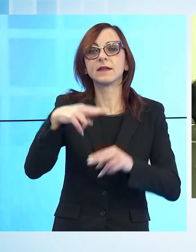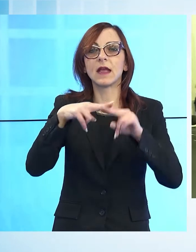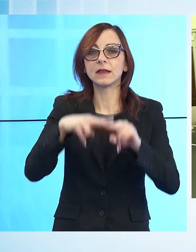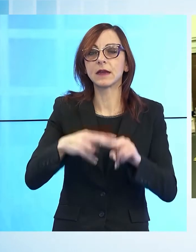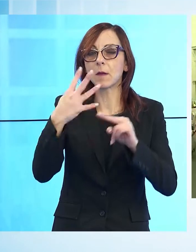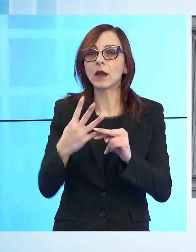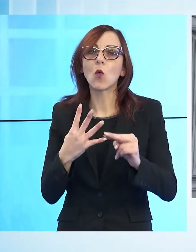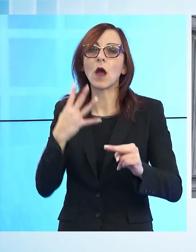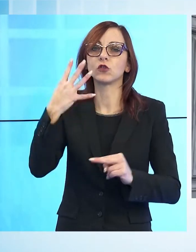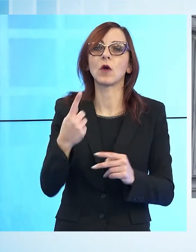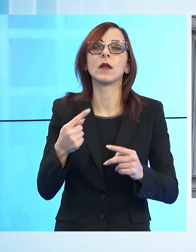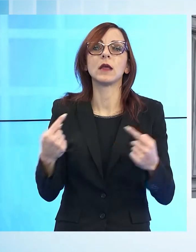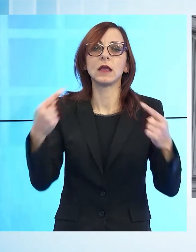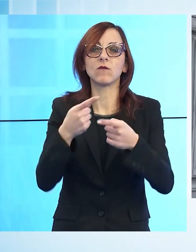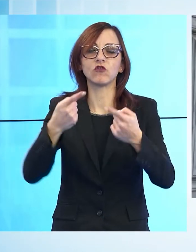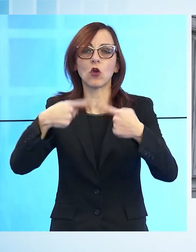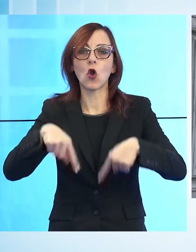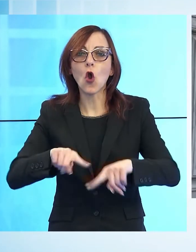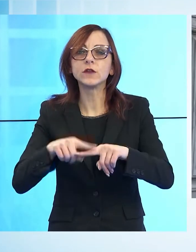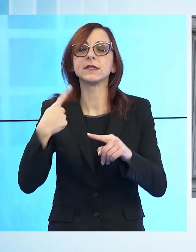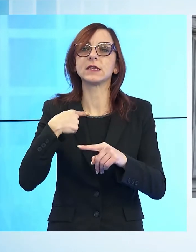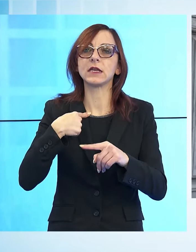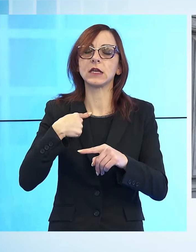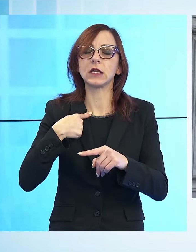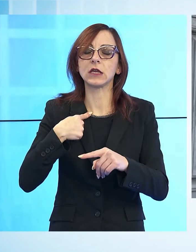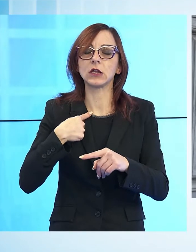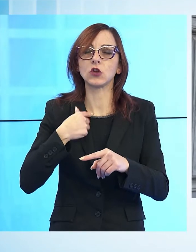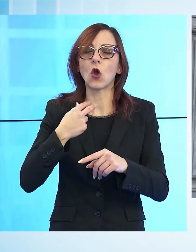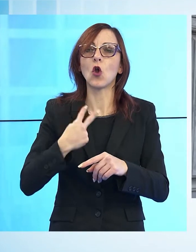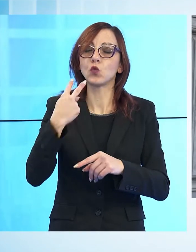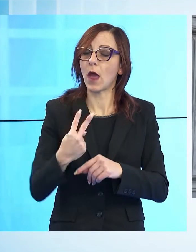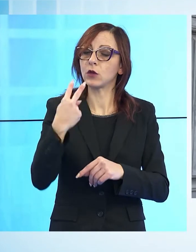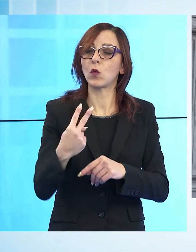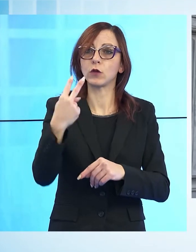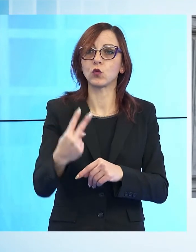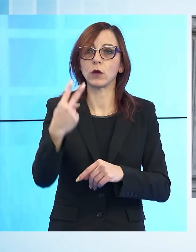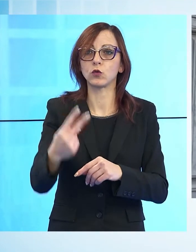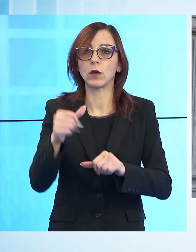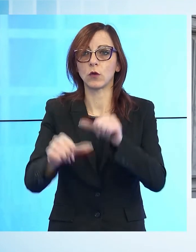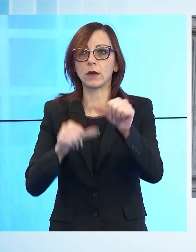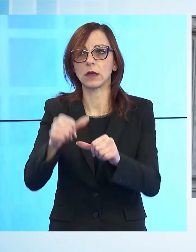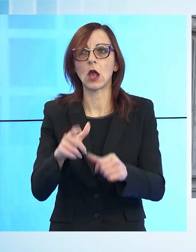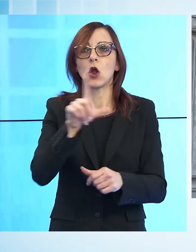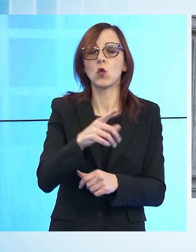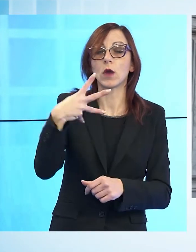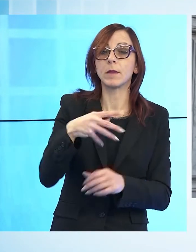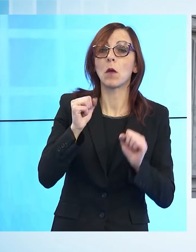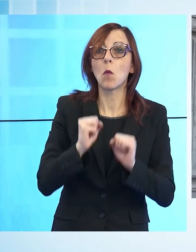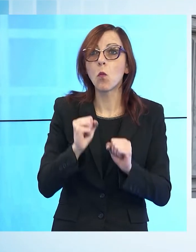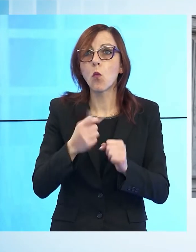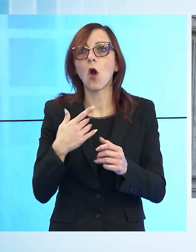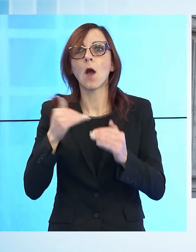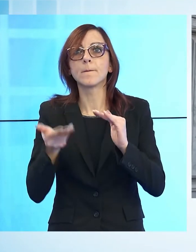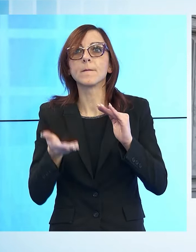4. Luca Menesini è stato confermato due anni fa ma visti gli equilibri amministrativi e le ultime novità potrebbe ritrovarsi con una